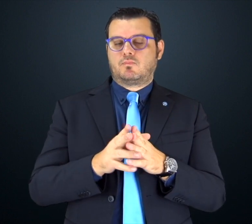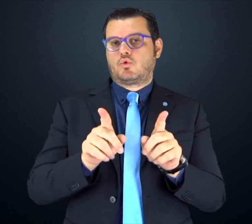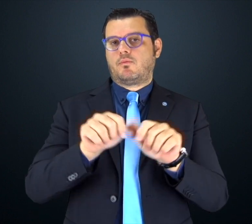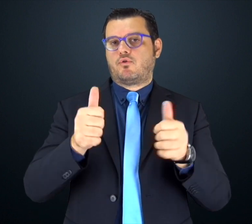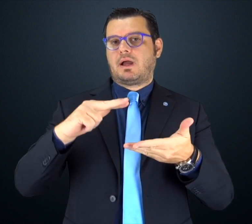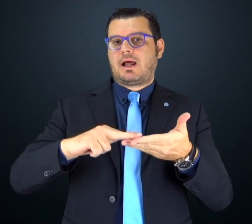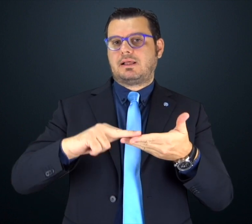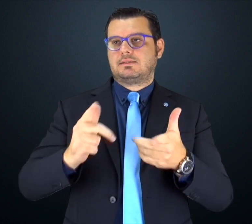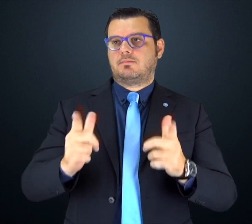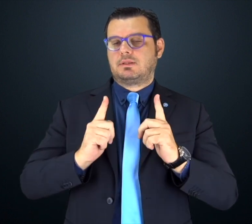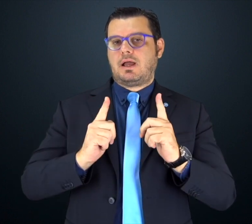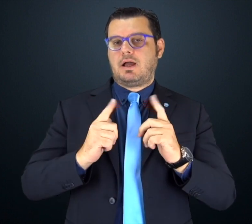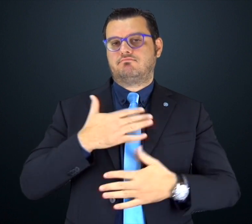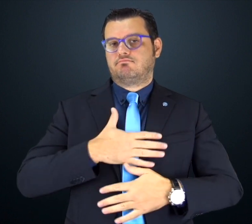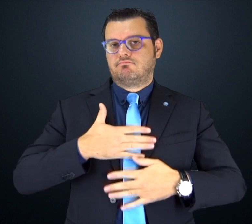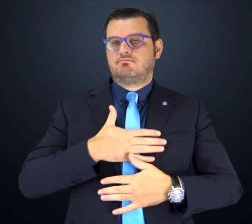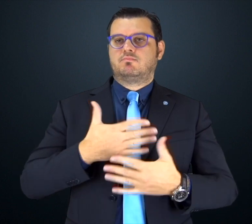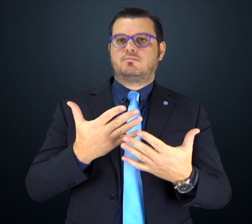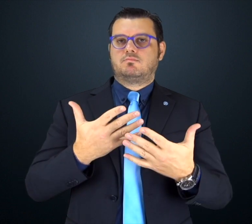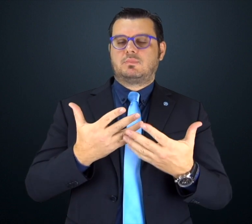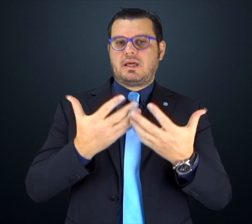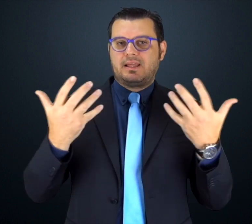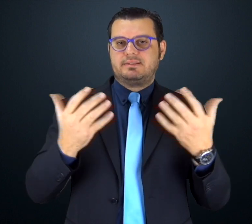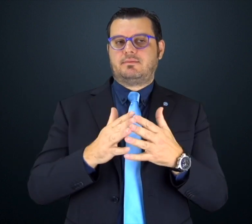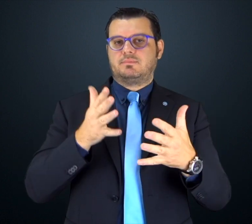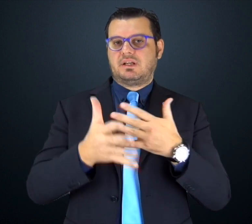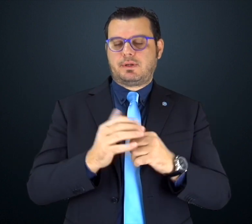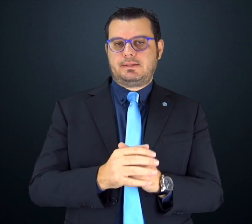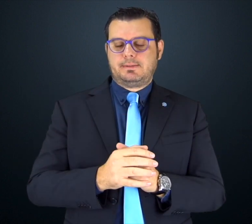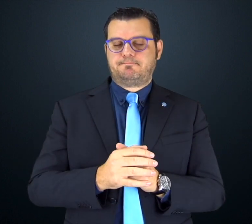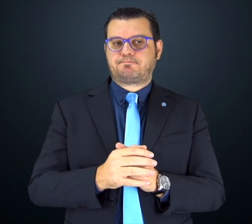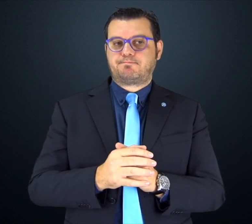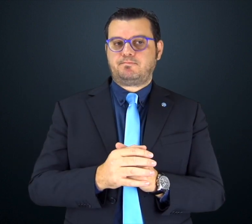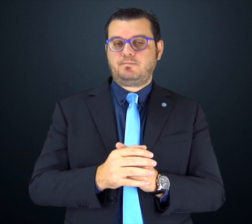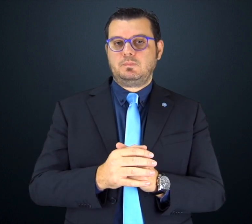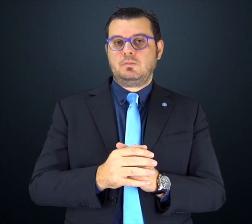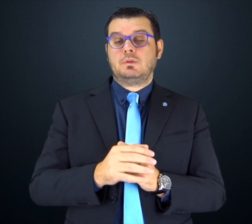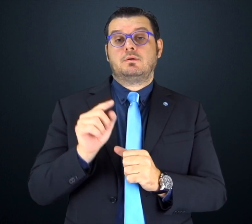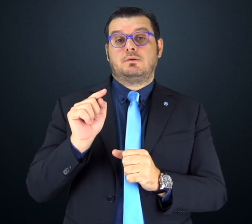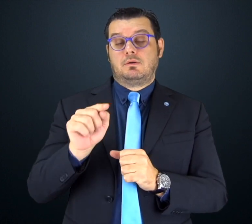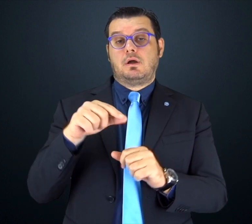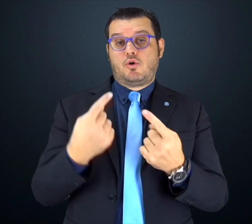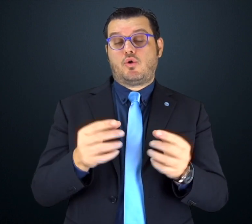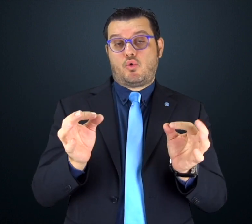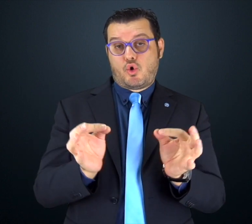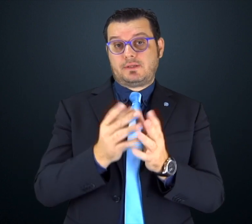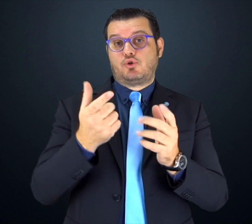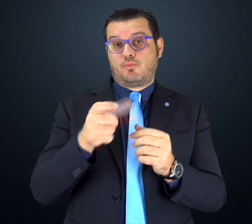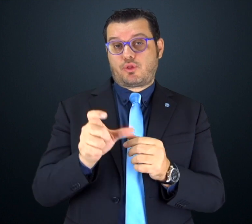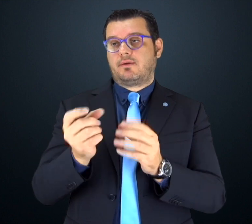all'accessibilità. Per il nuovo sito, con il gruppo di lavoro TIAC, abbiamo cercato di sviluppare una